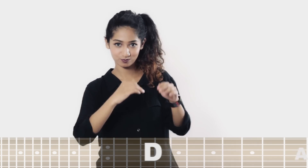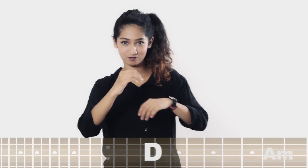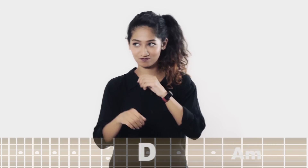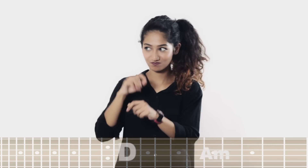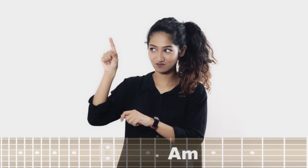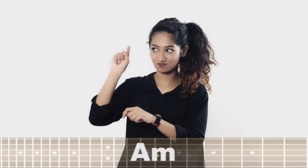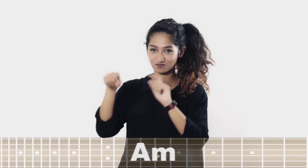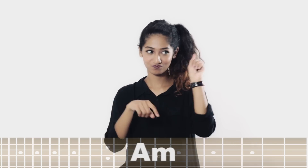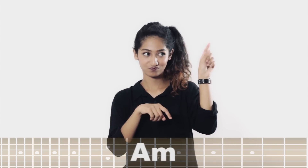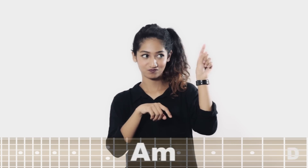Intro